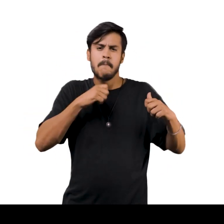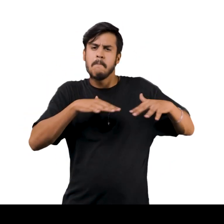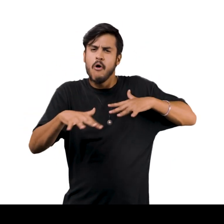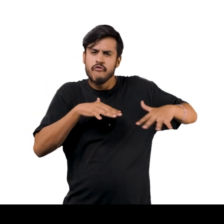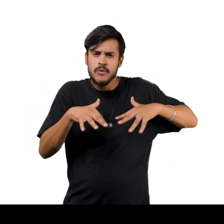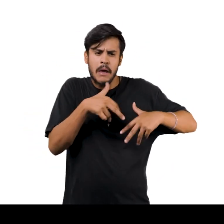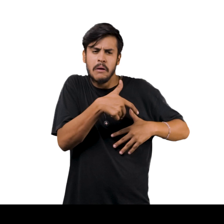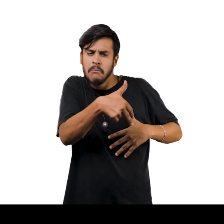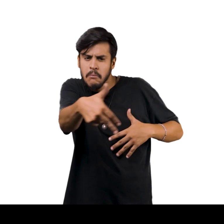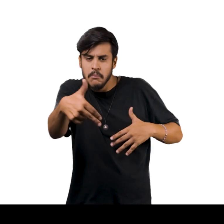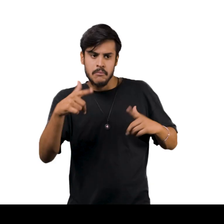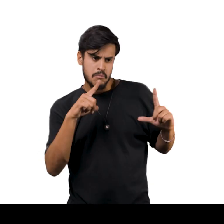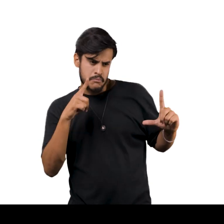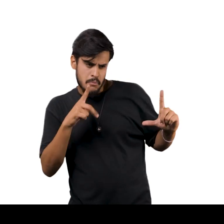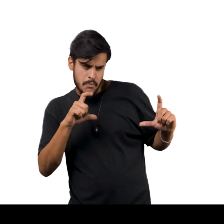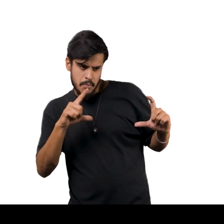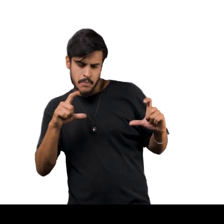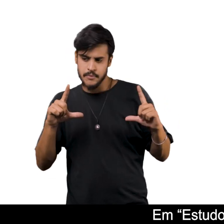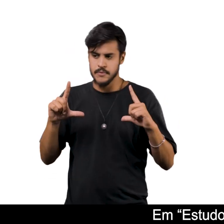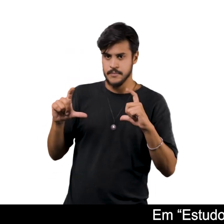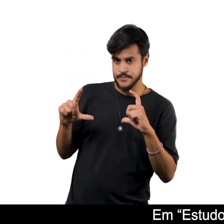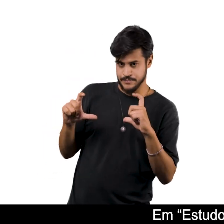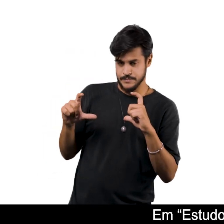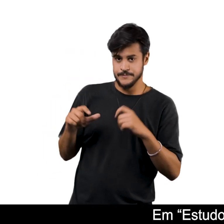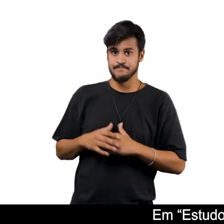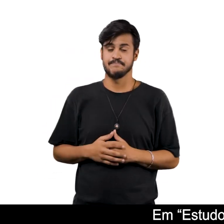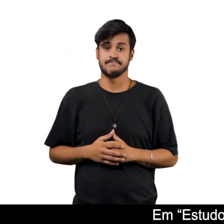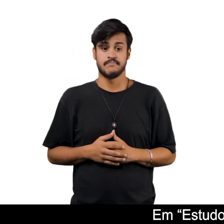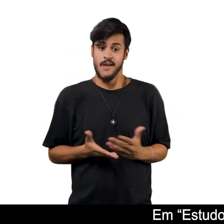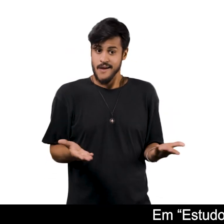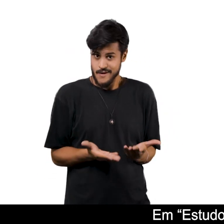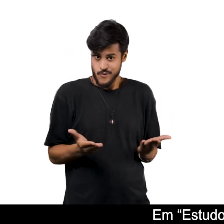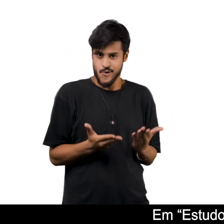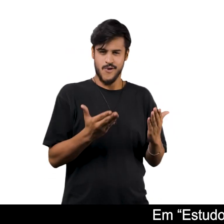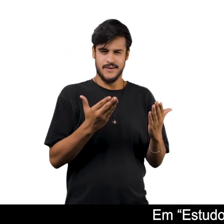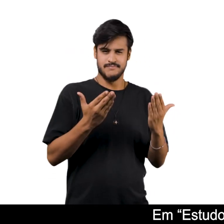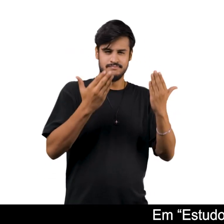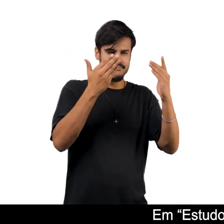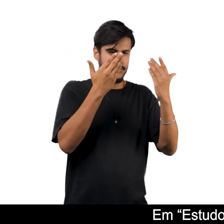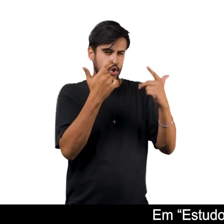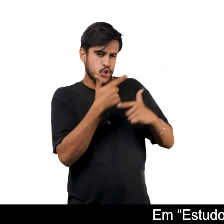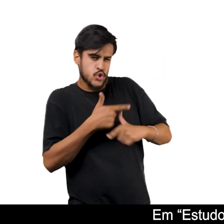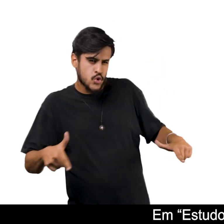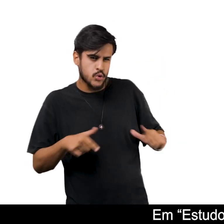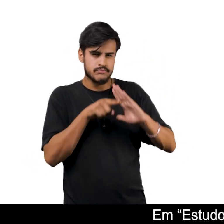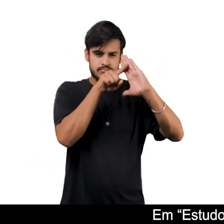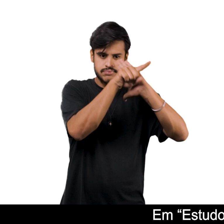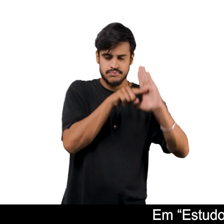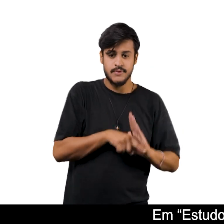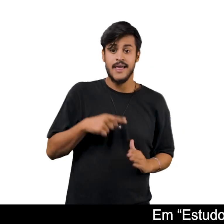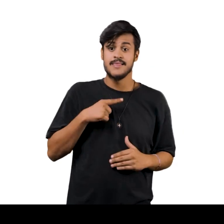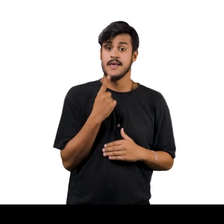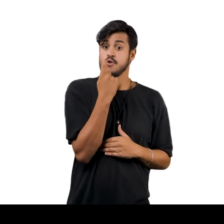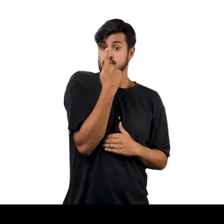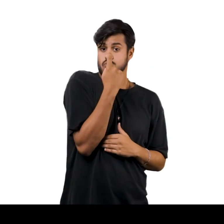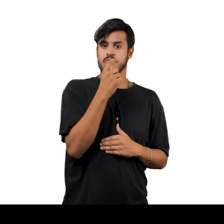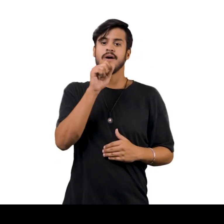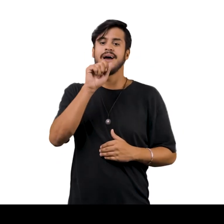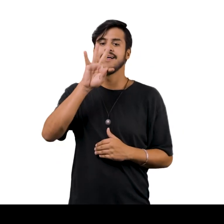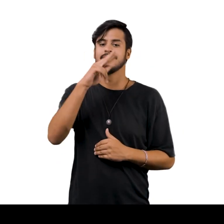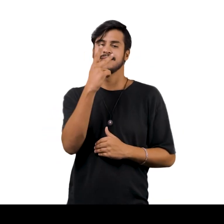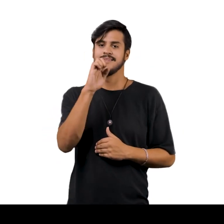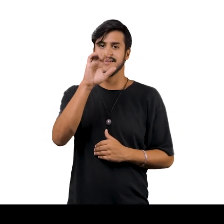Para fotografar corpos em movimento Em Estudo de Uno Bacon se apropria de um dos frames de